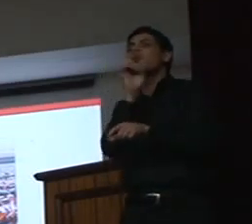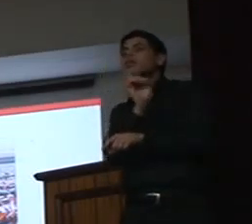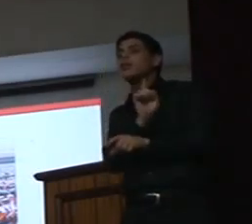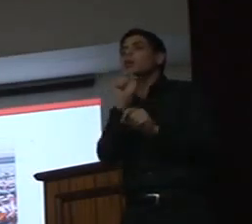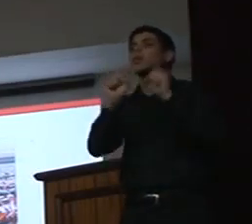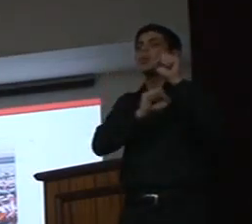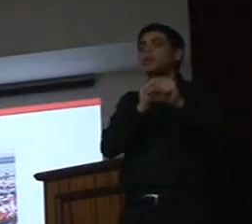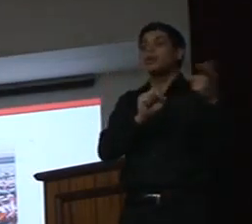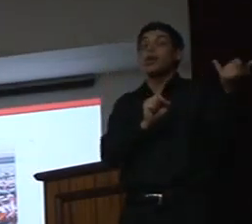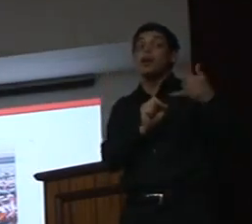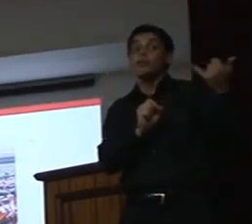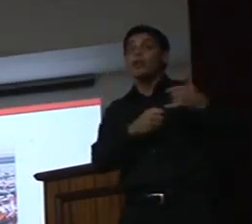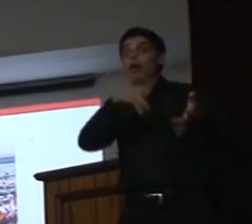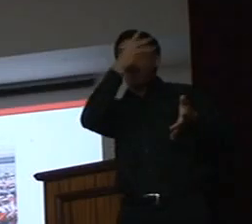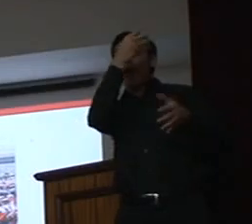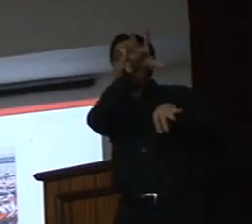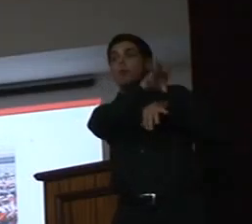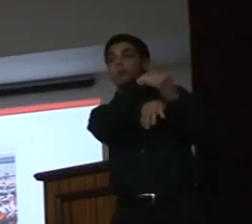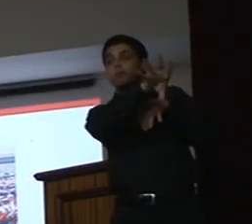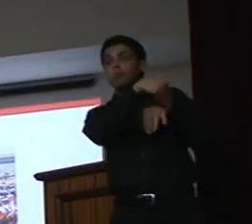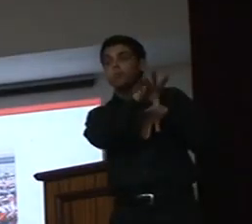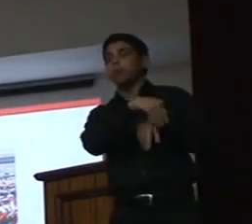Isso é sempre muito importante, tá?